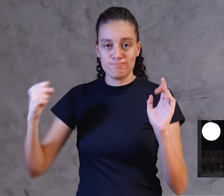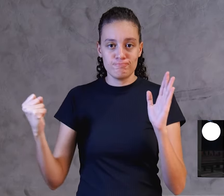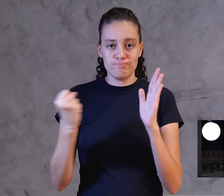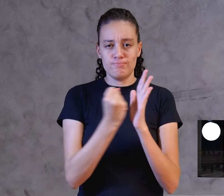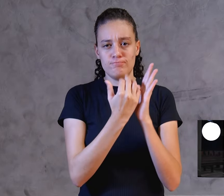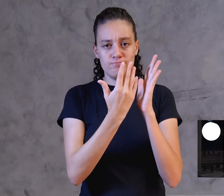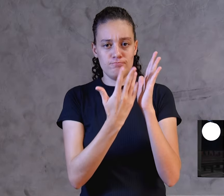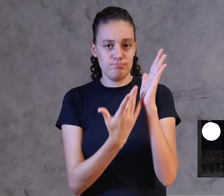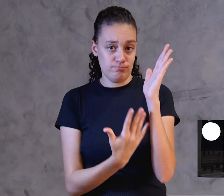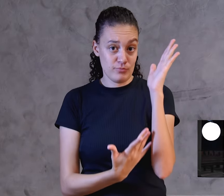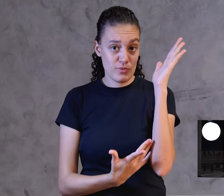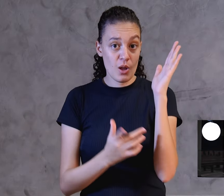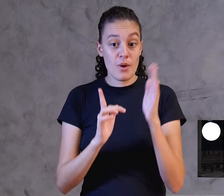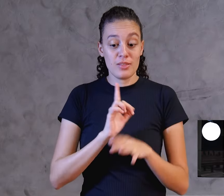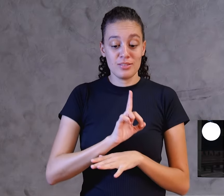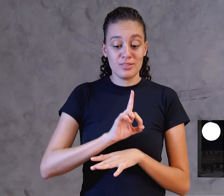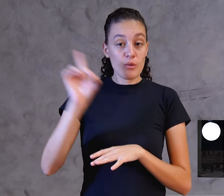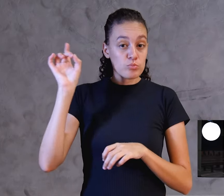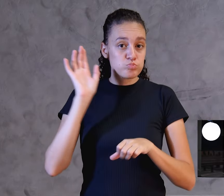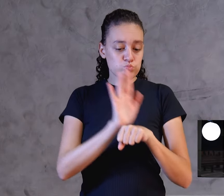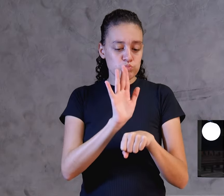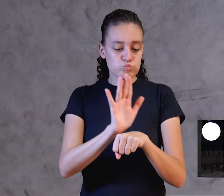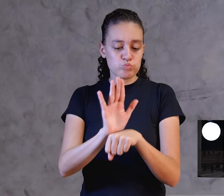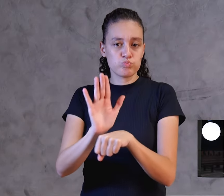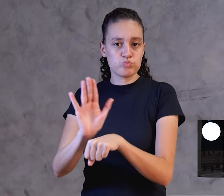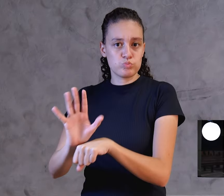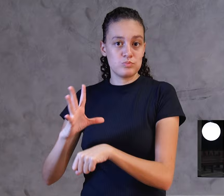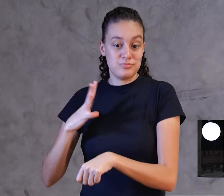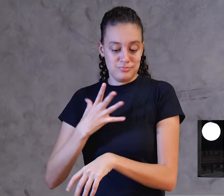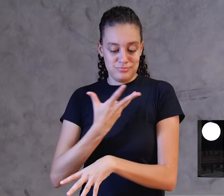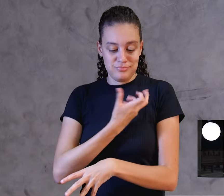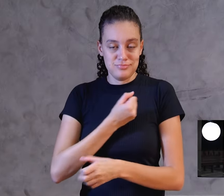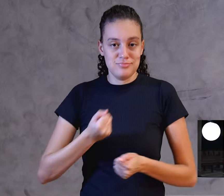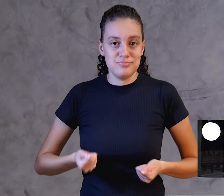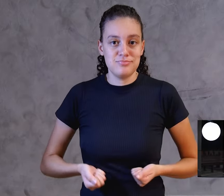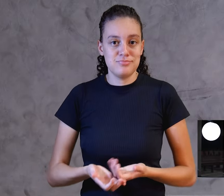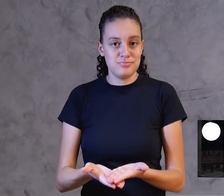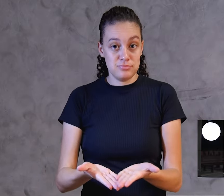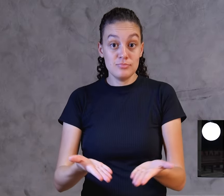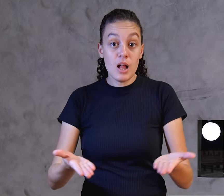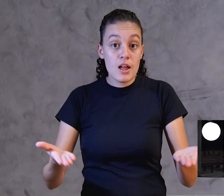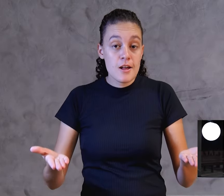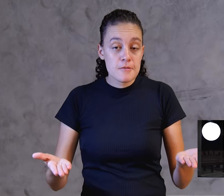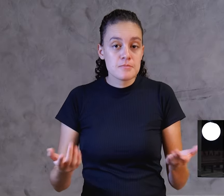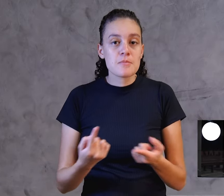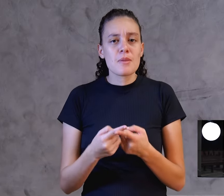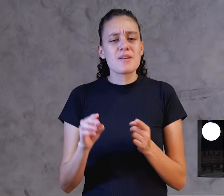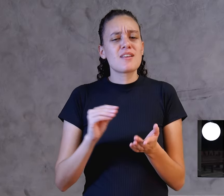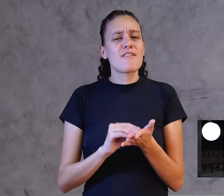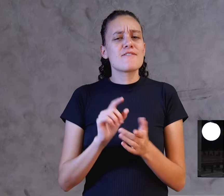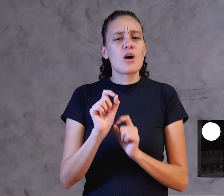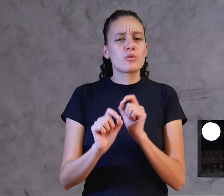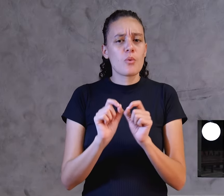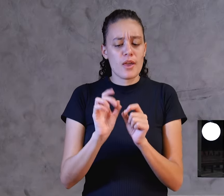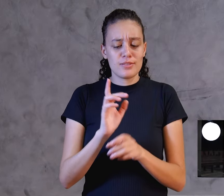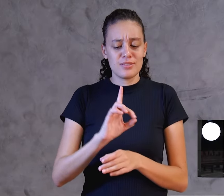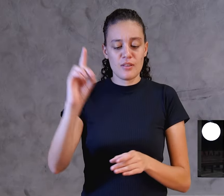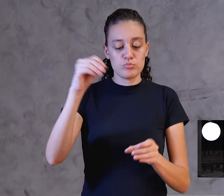por todos. Só que ainda nos falta Deus em todos, Deus sobre todos,